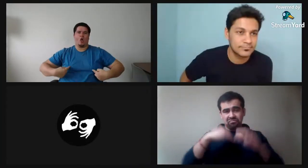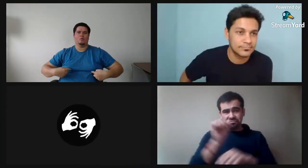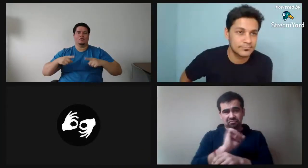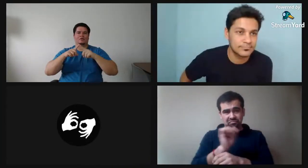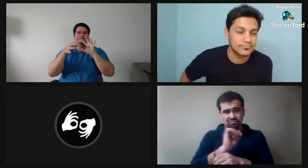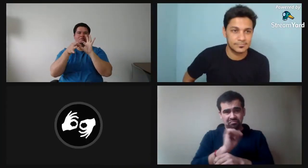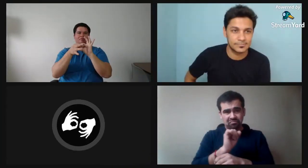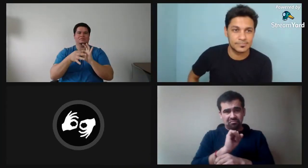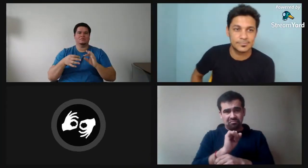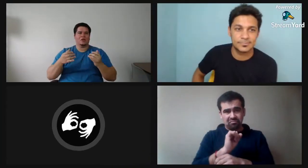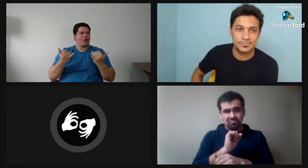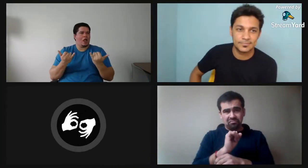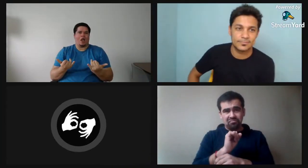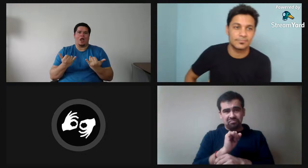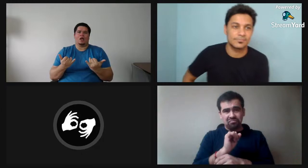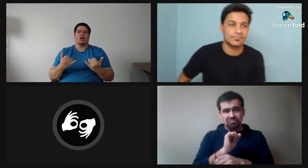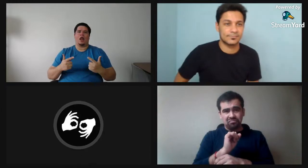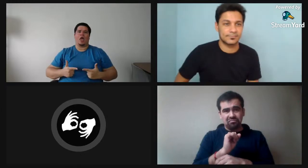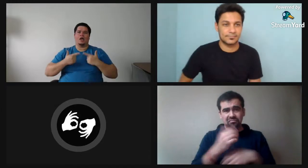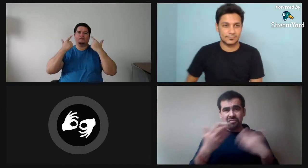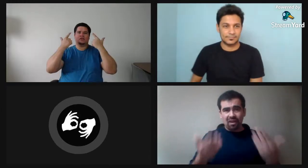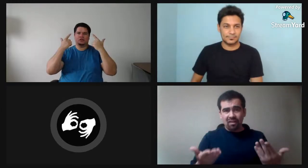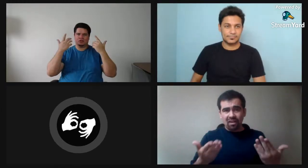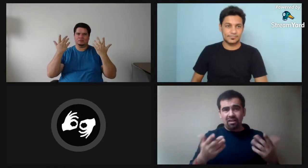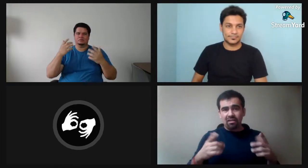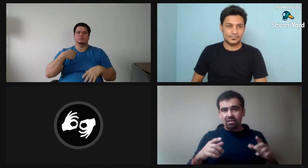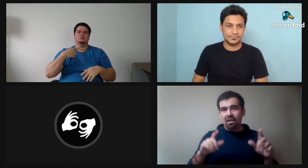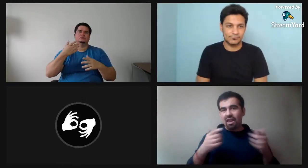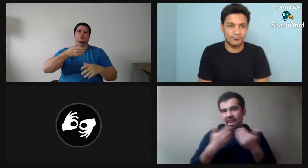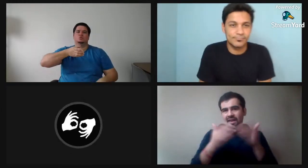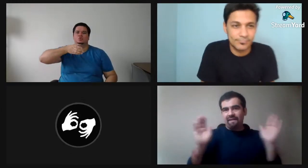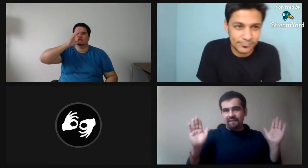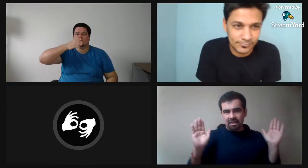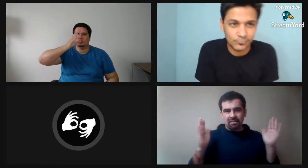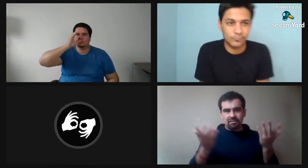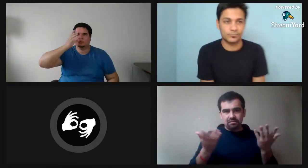Esto es, por ejemplo, cuando uno hace la mímica de ir manejando un auto.